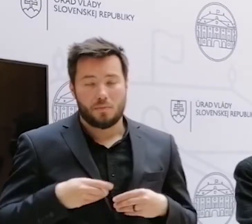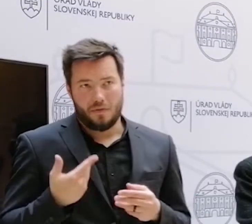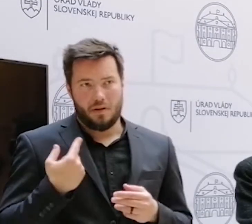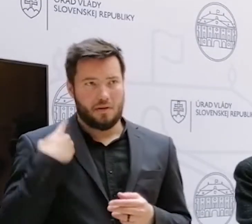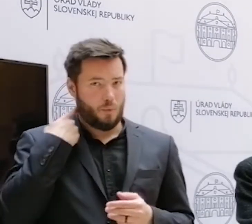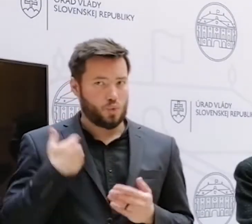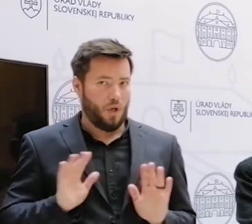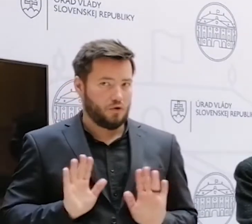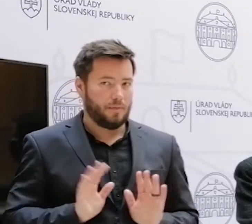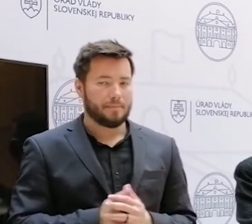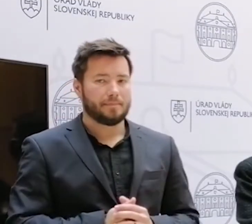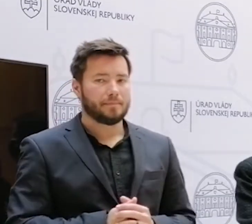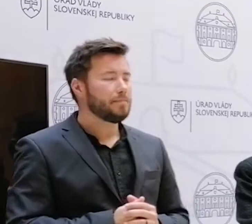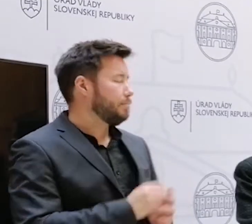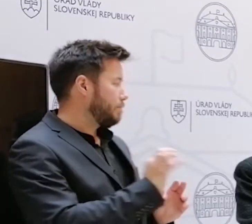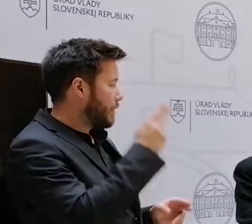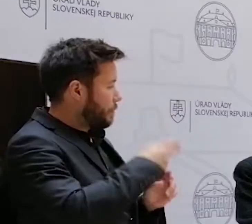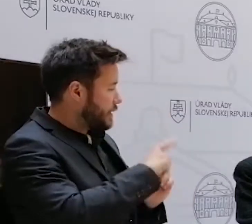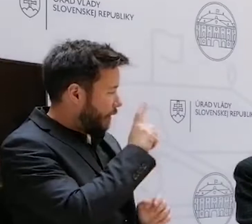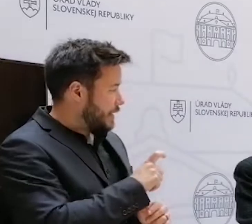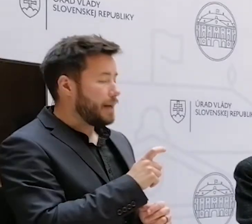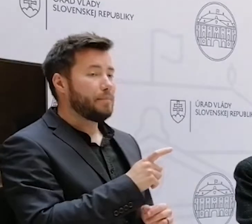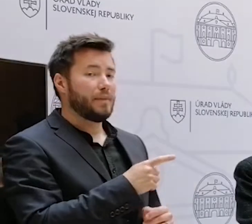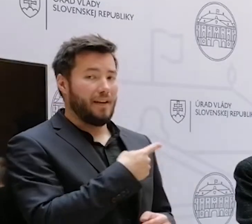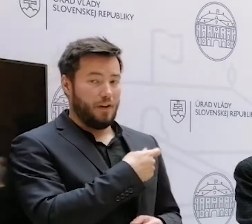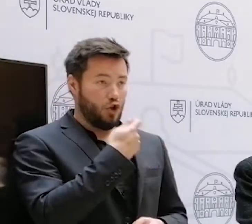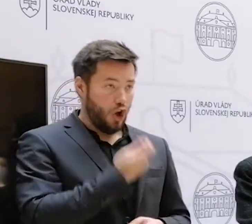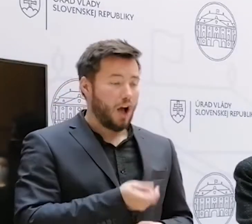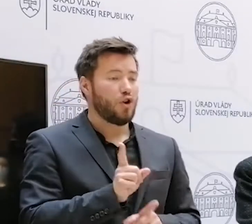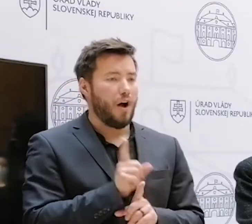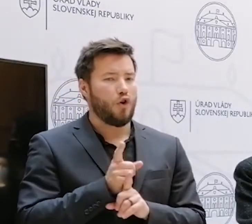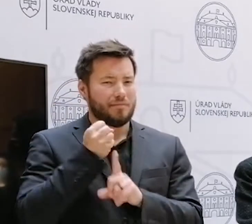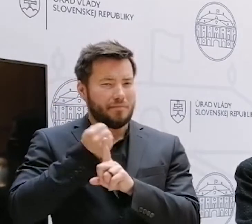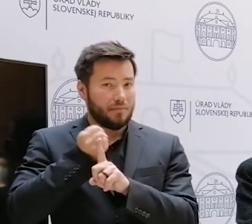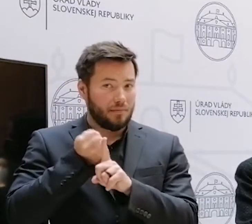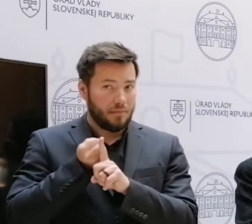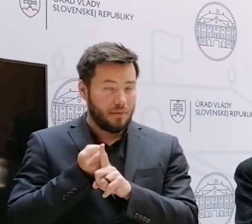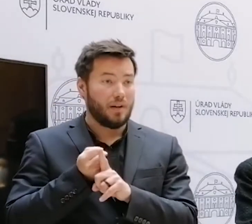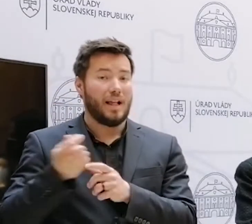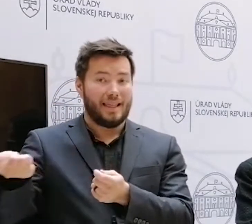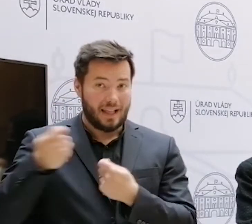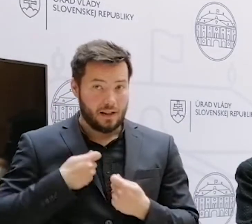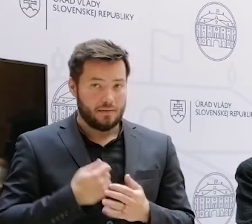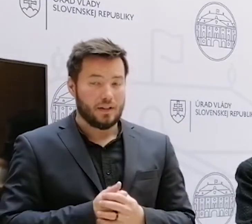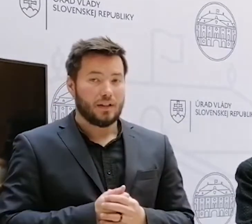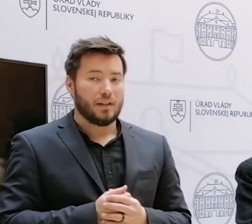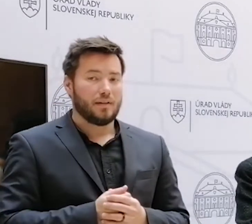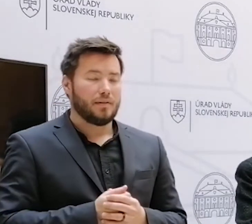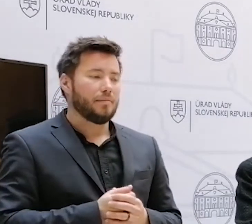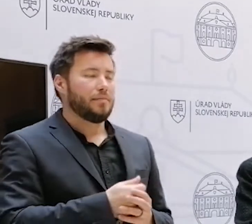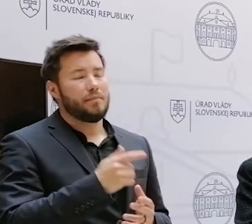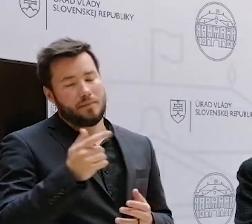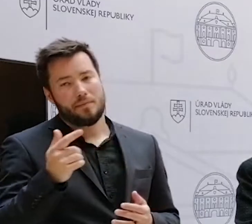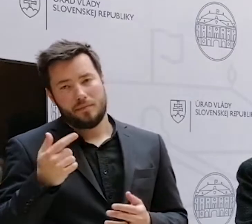Viete nejakým spôsobom teda zatlačiť na tamojšie orgány, aby nám ho na základe zatýkača teda vydali? No najprv musíme podať tú žiadosť o vydanie. To